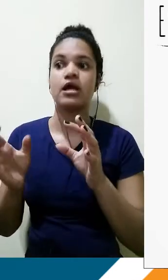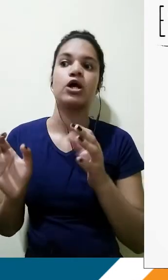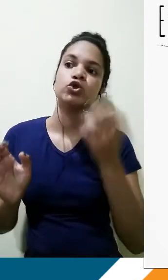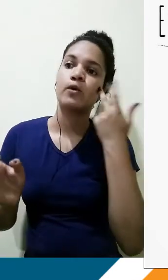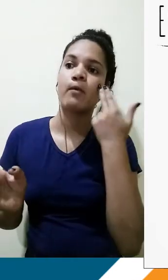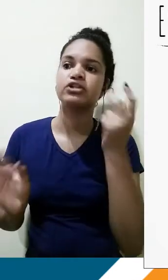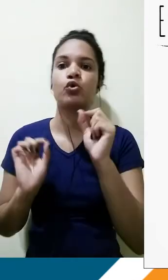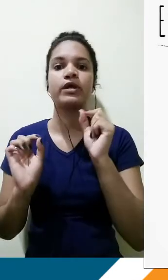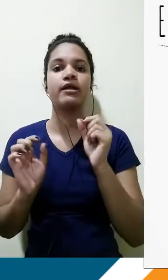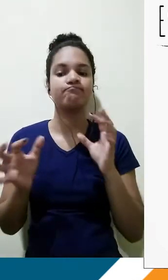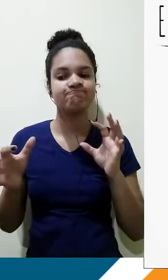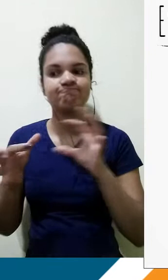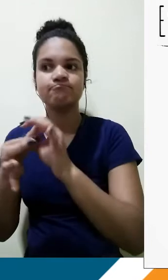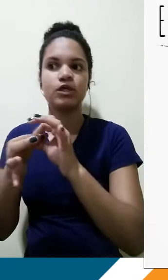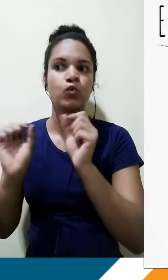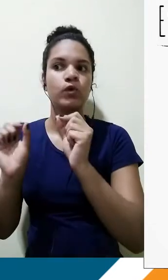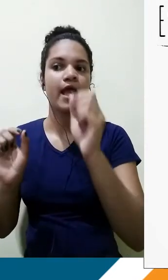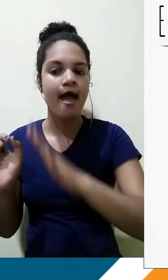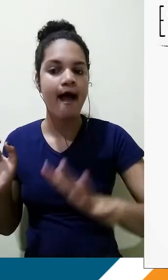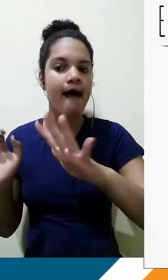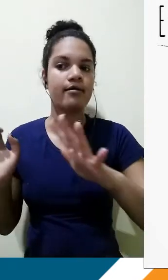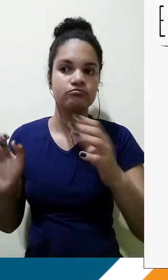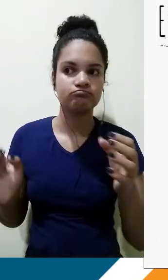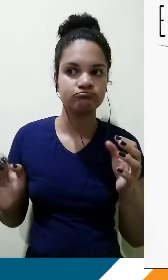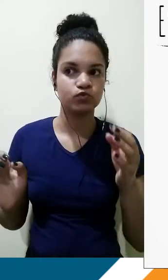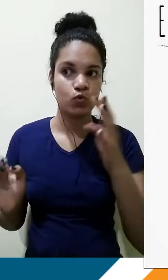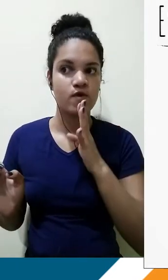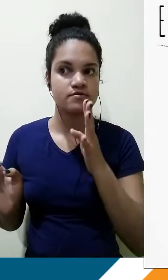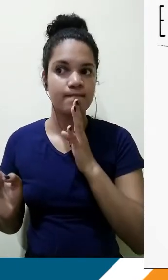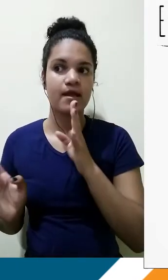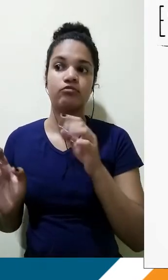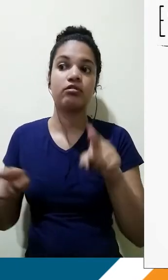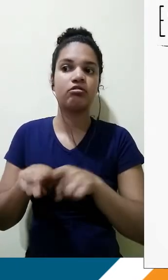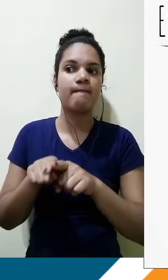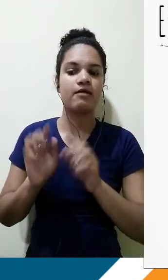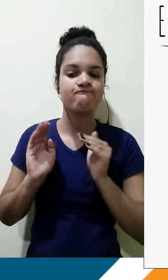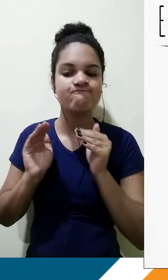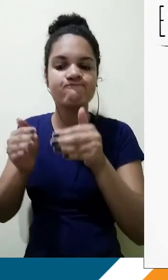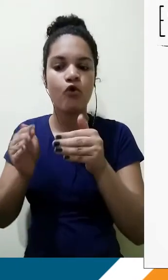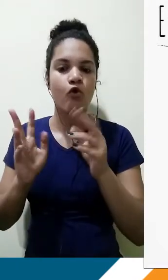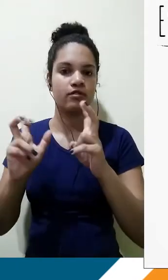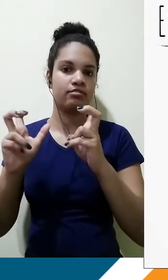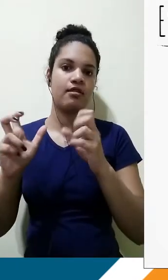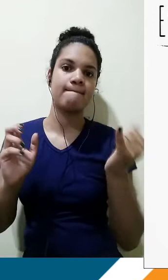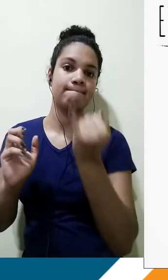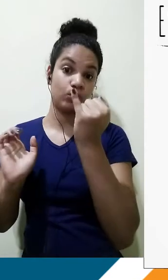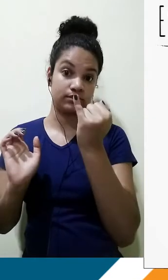área do conhecimento que destaque a importância do tema. Então, é nesse momento que você vai utilizar uma das técnicas aprendidas, como cultural,